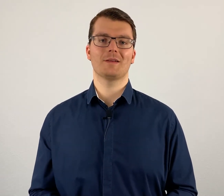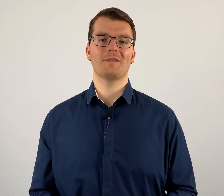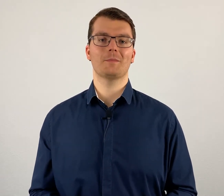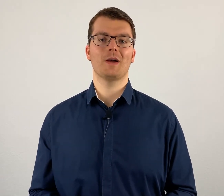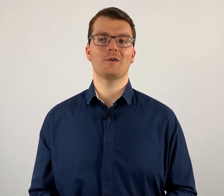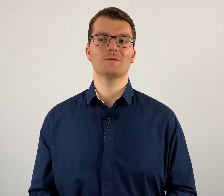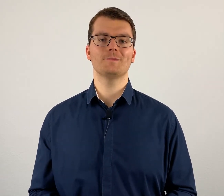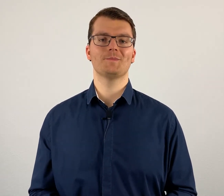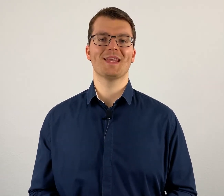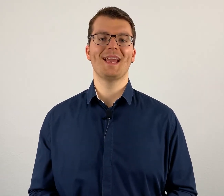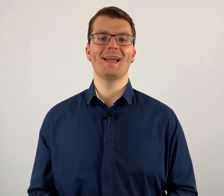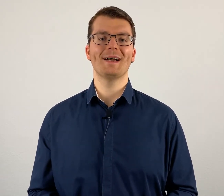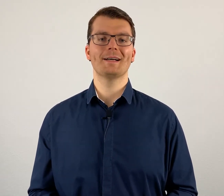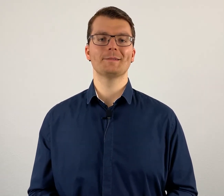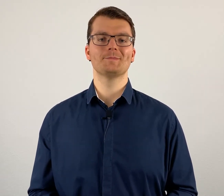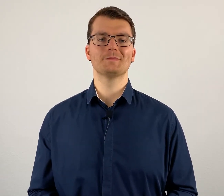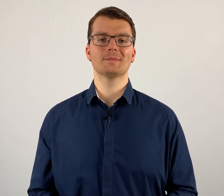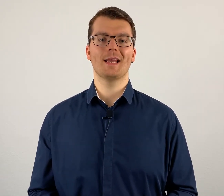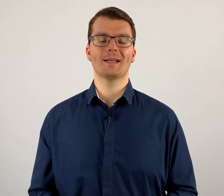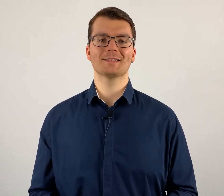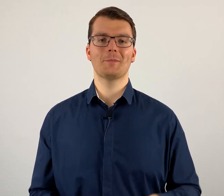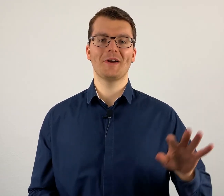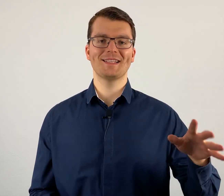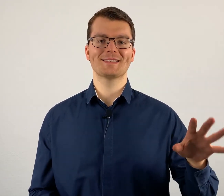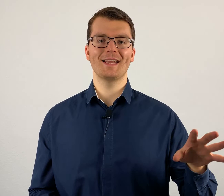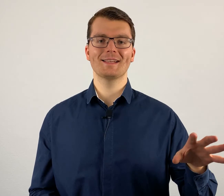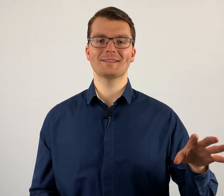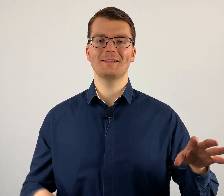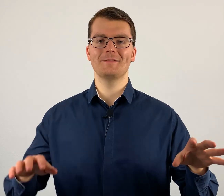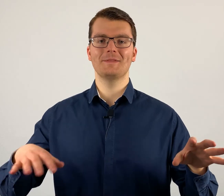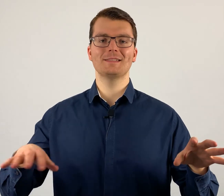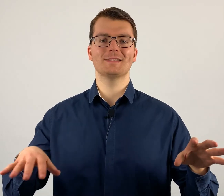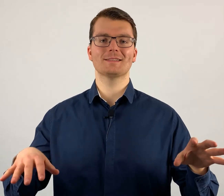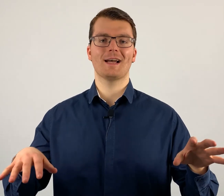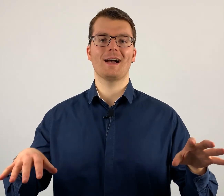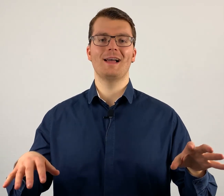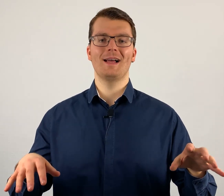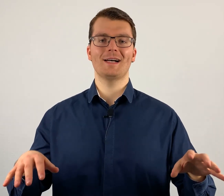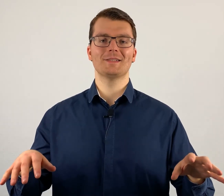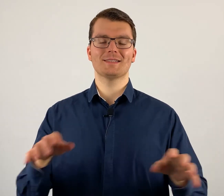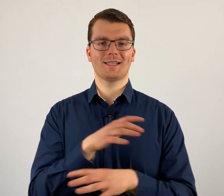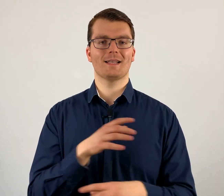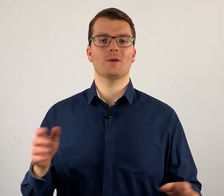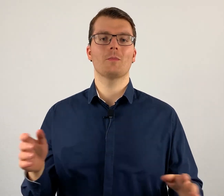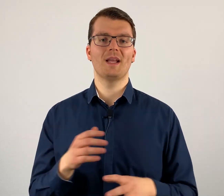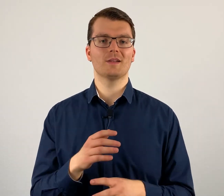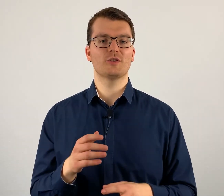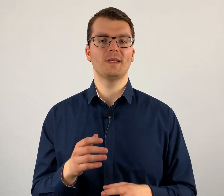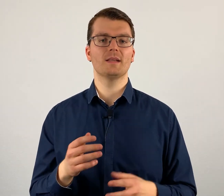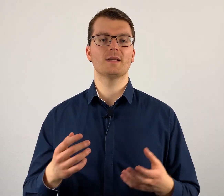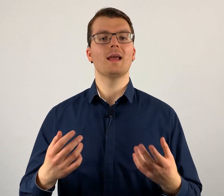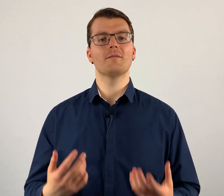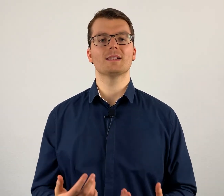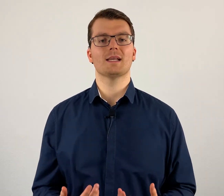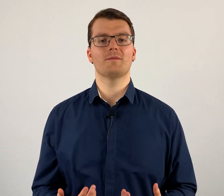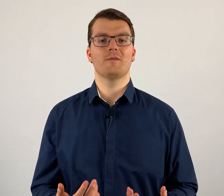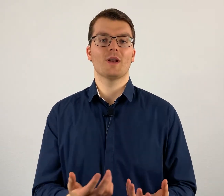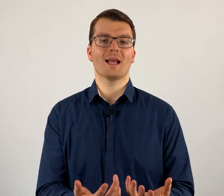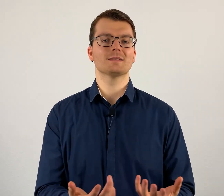dann fällt mir auf, ja, das Gebäude ist links, die Wiese ist da. Also es ist halt komplett gespiegelt, weil das einfach von der ganzen